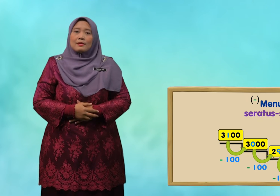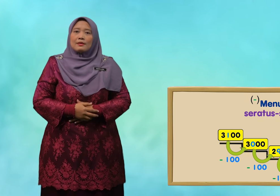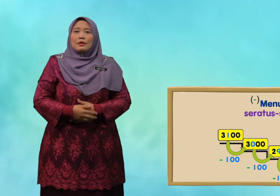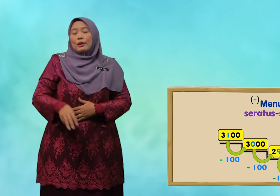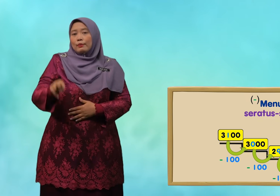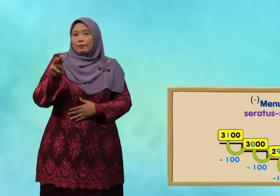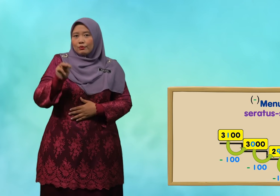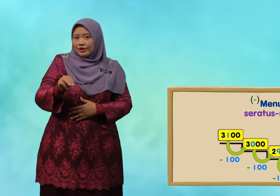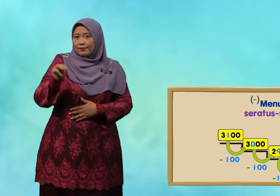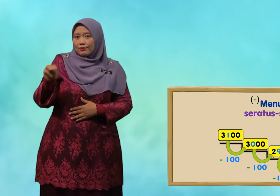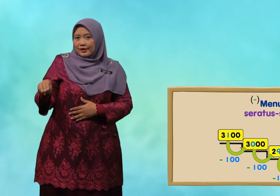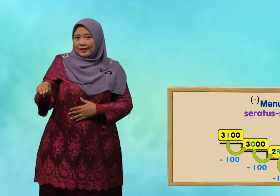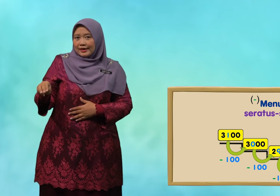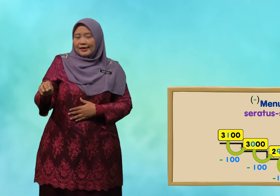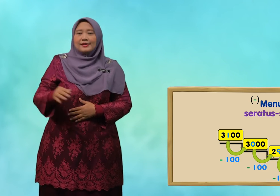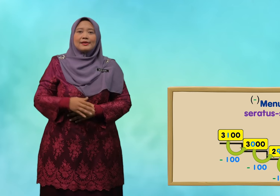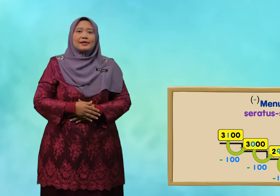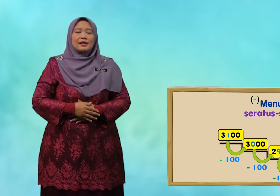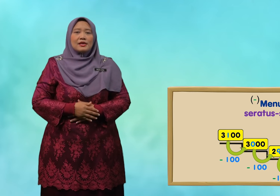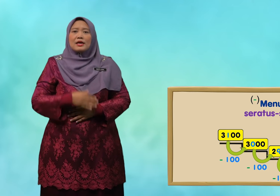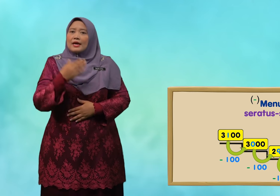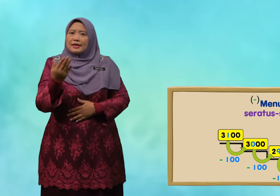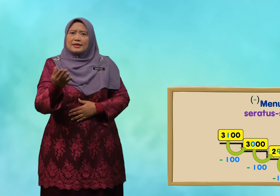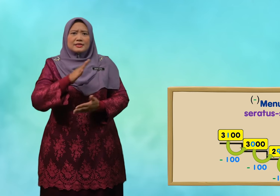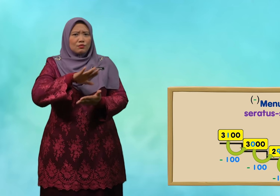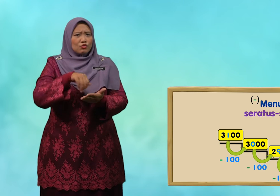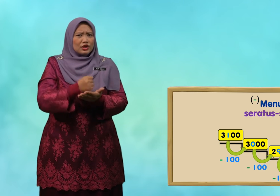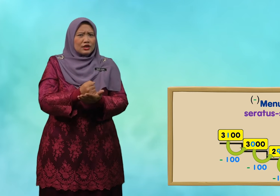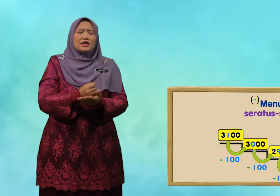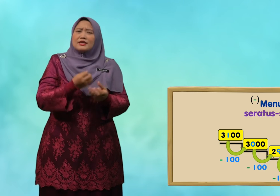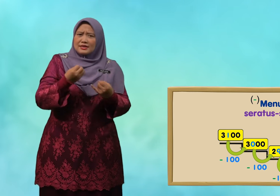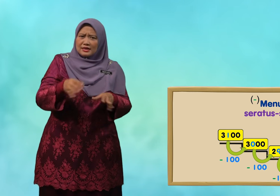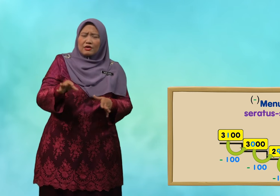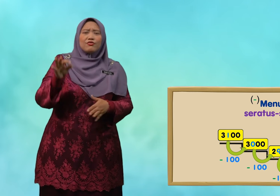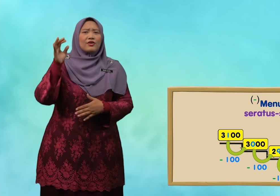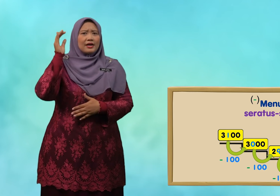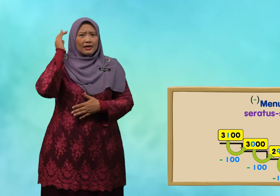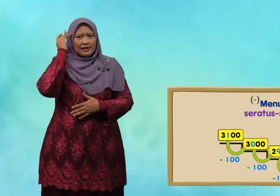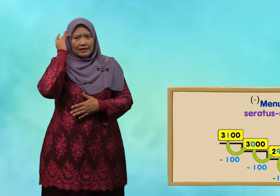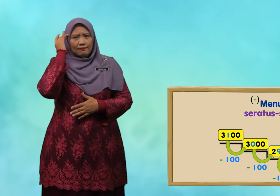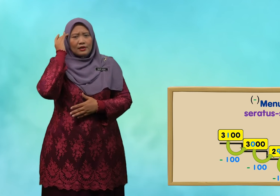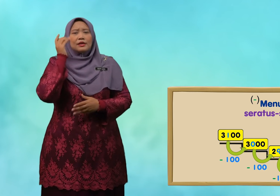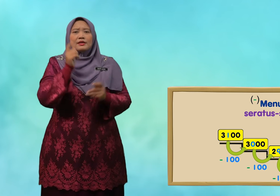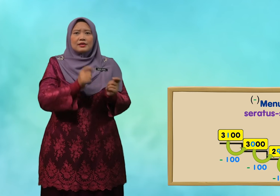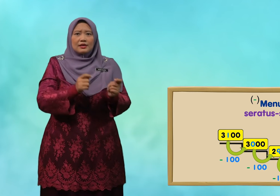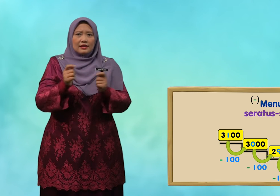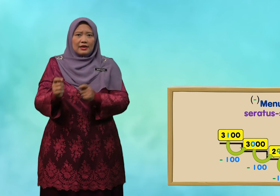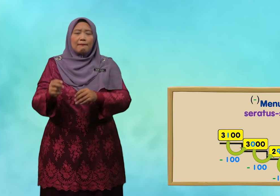murid-murid anda semua telah faham tertib